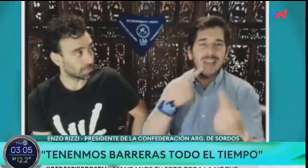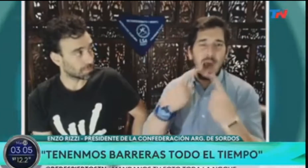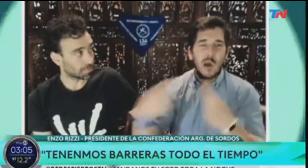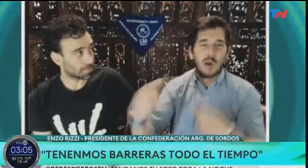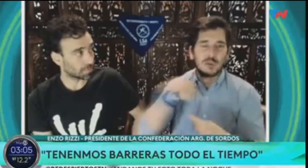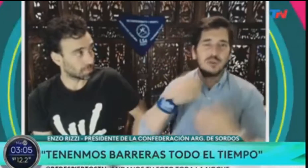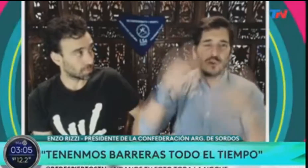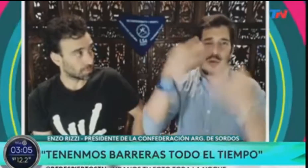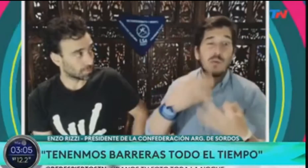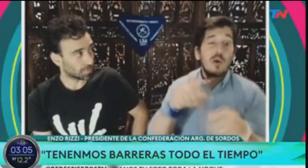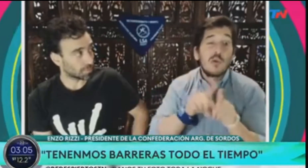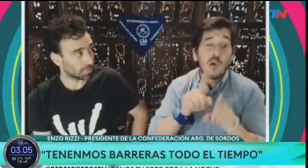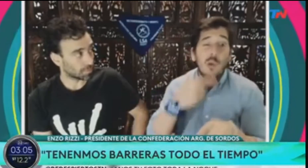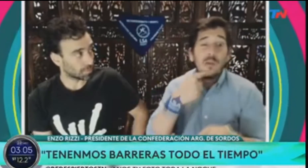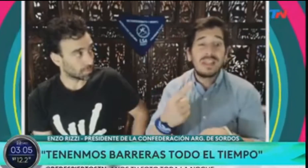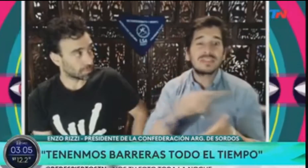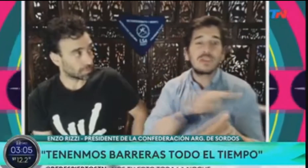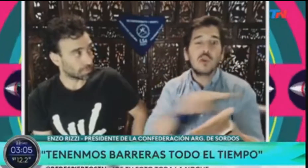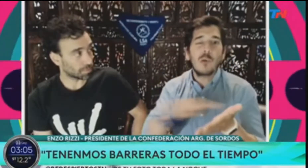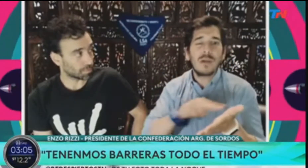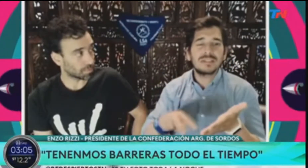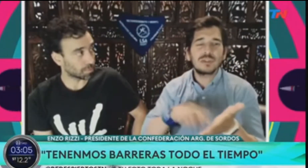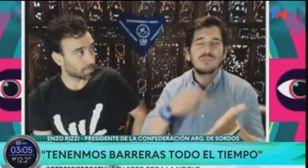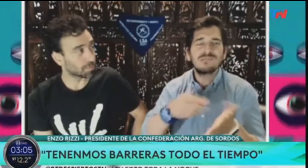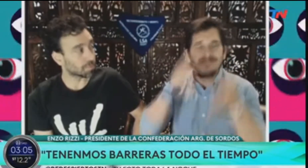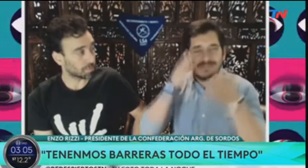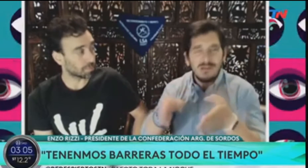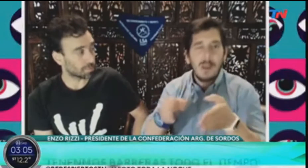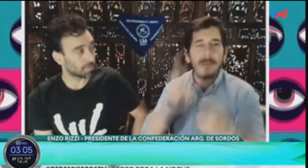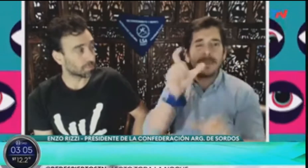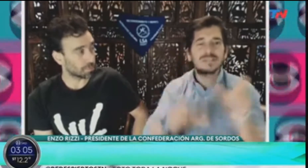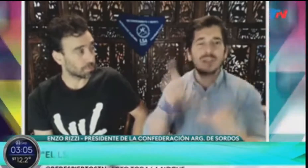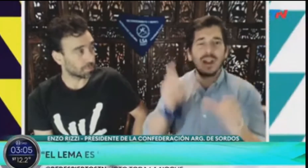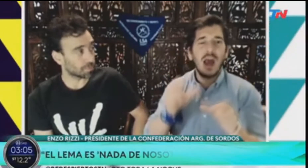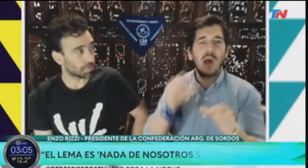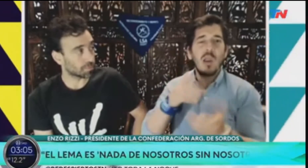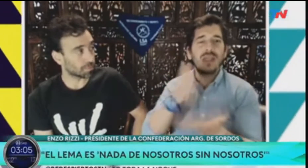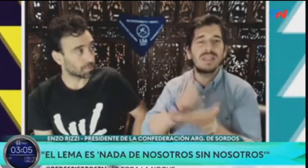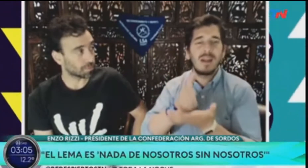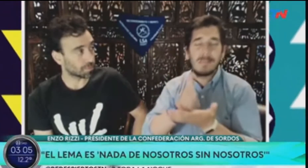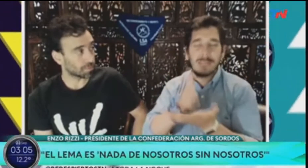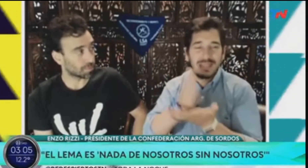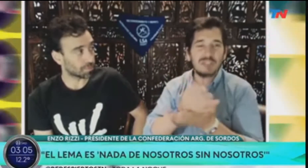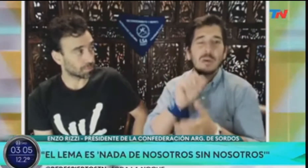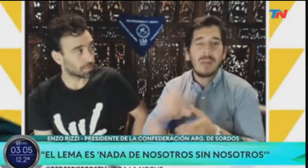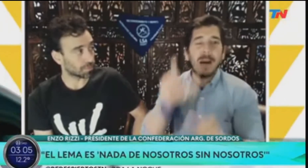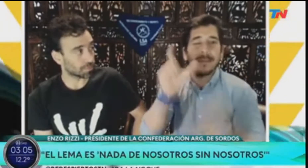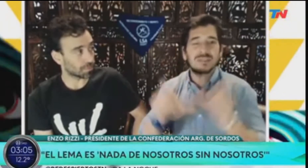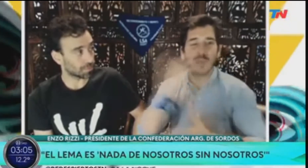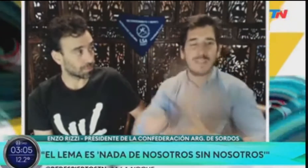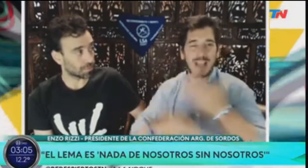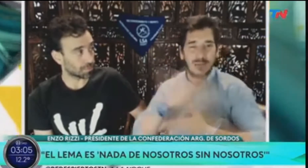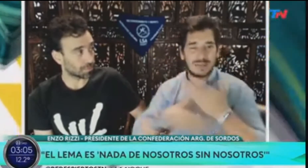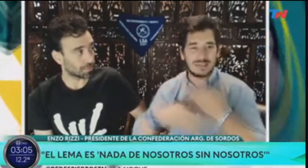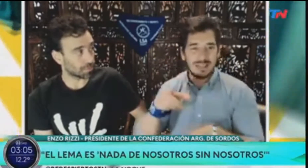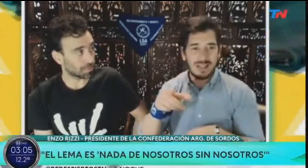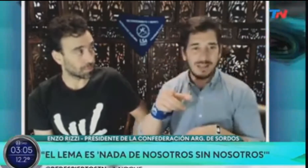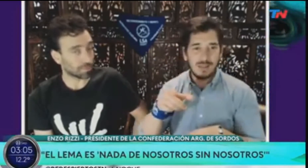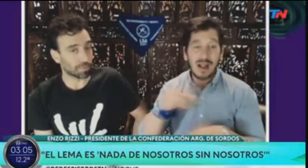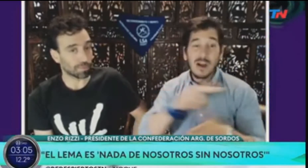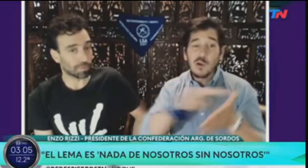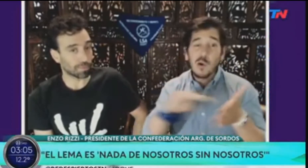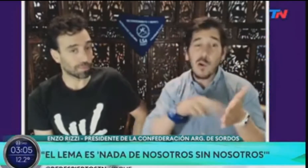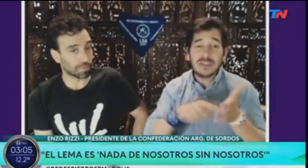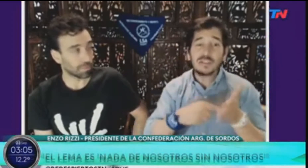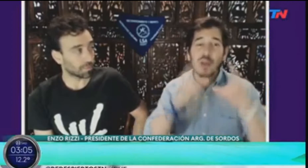nuestro proyecto de ley, ahí sí por ahí empiezan a consultarnos. Pero la Convención de los